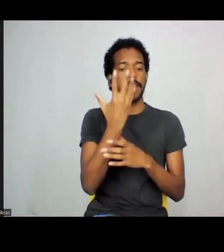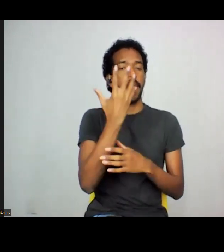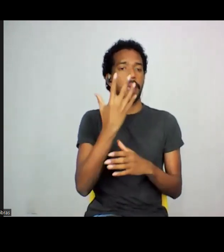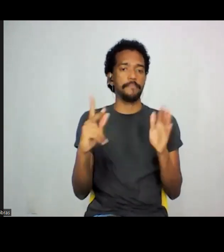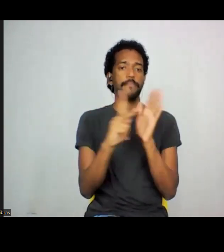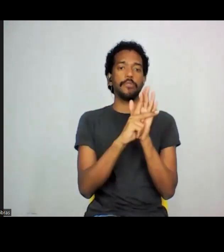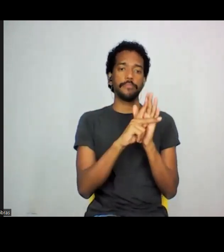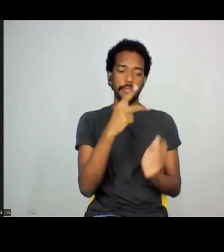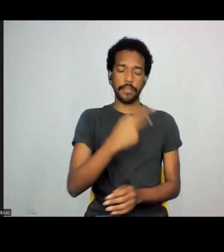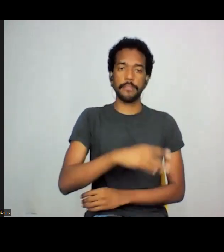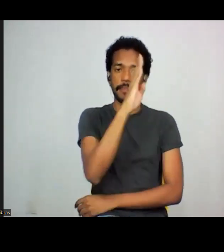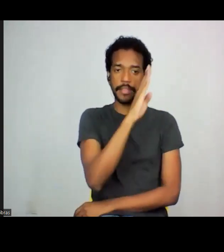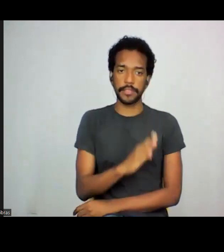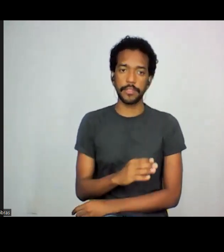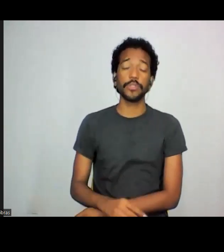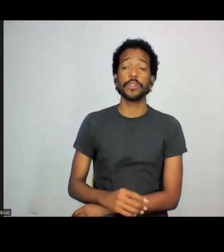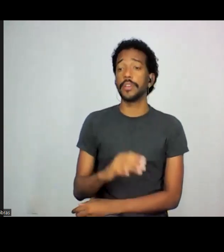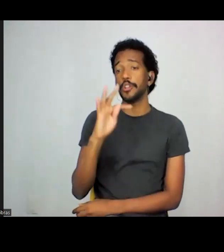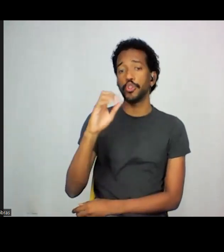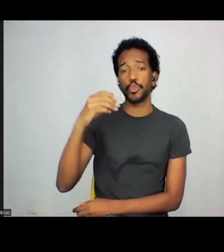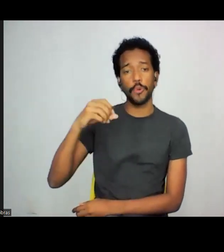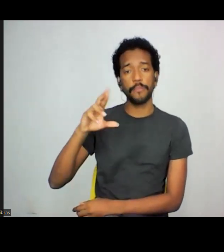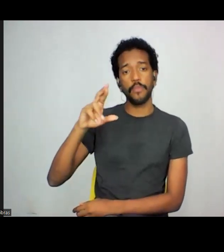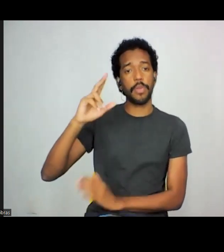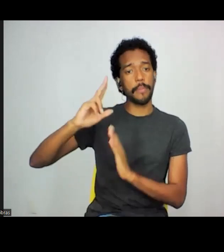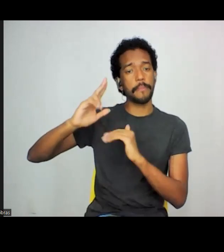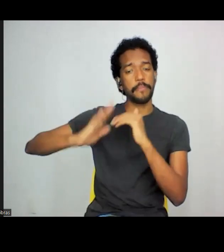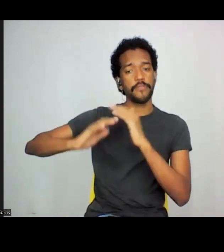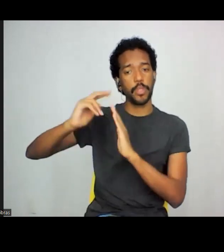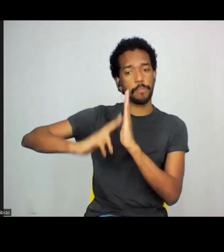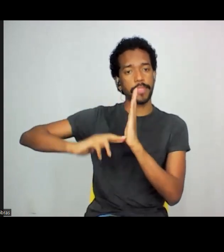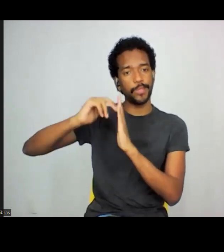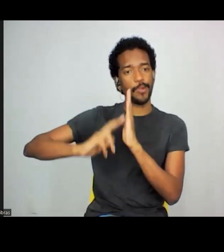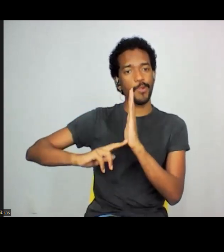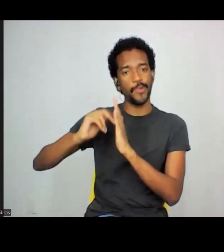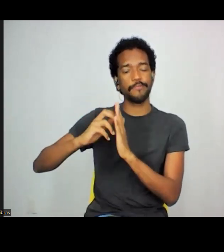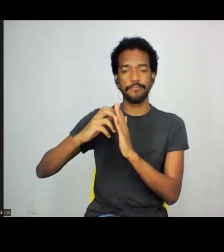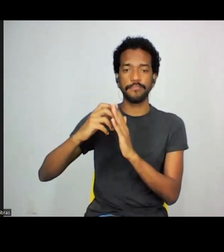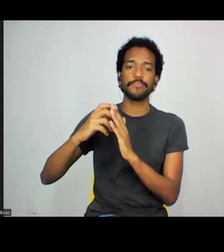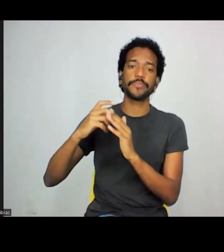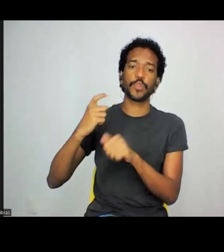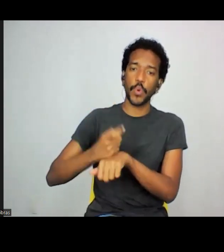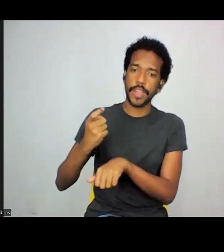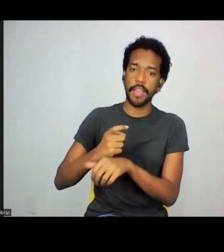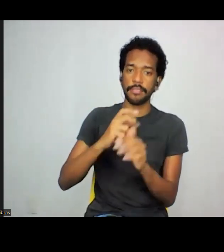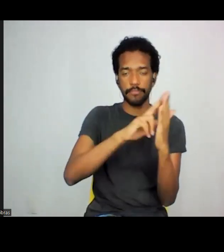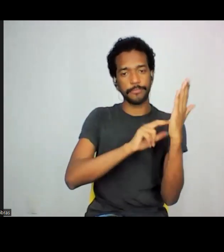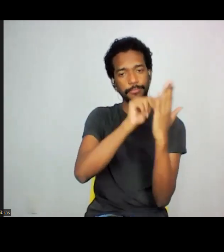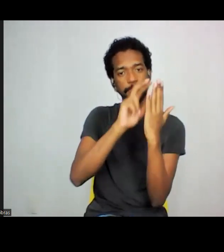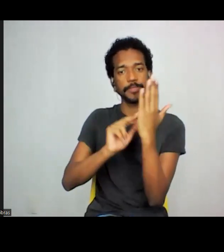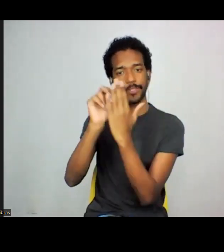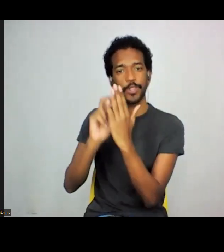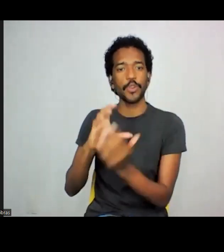Então, por exemplo, tomou Randa, que foi um pintor concretista, não sei bem se é